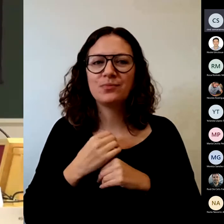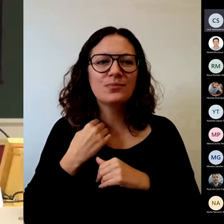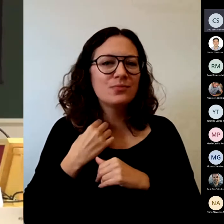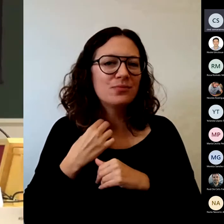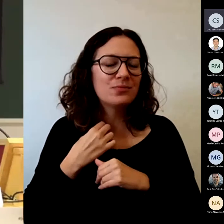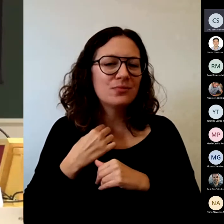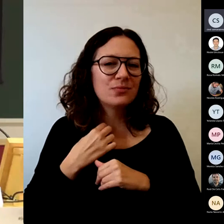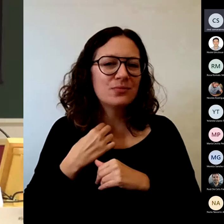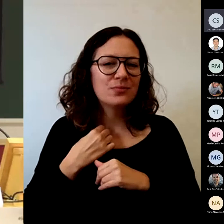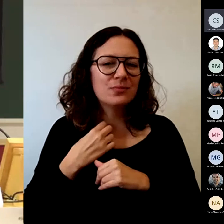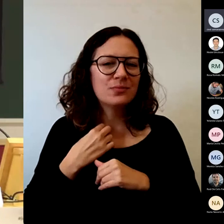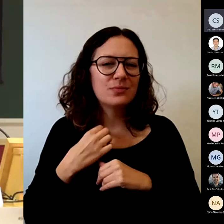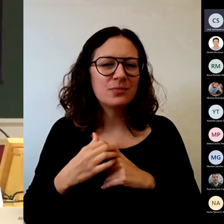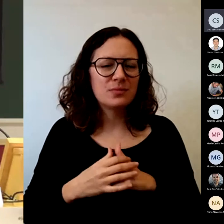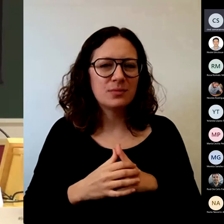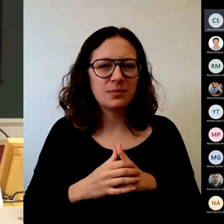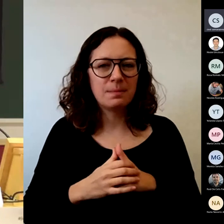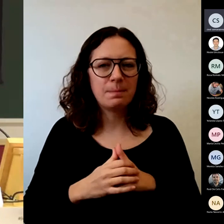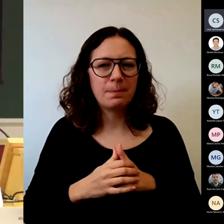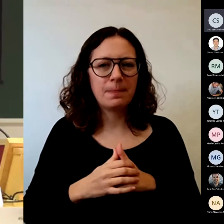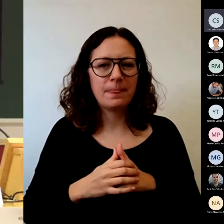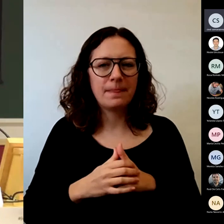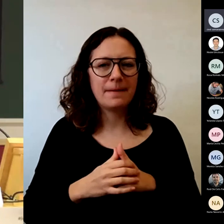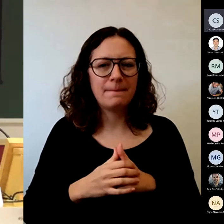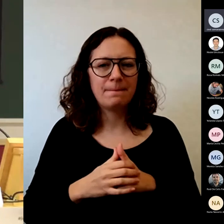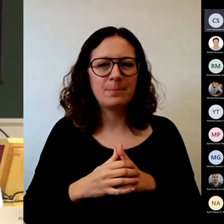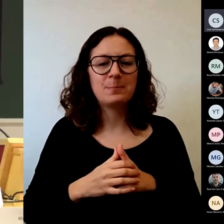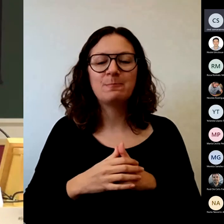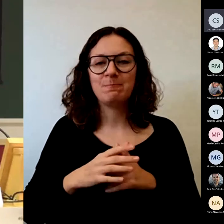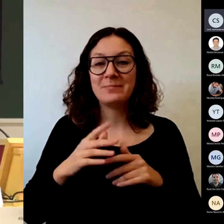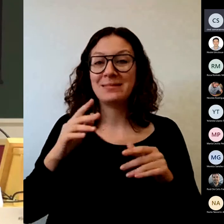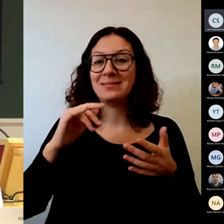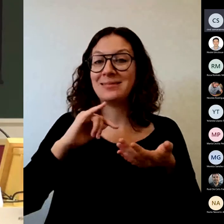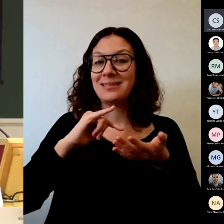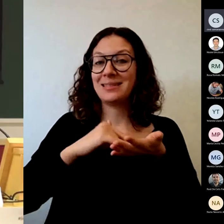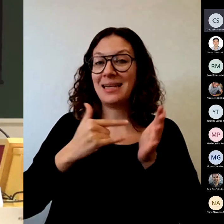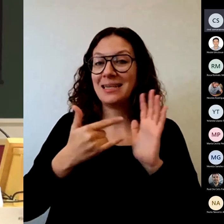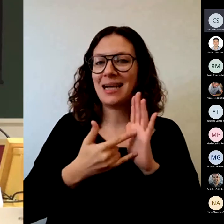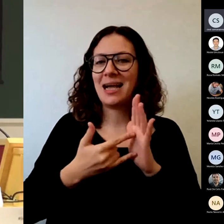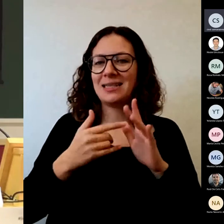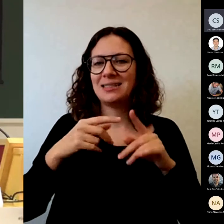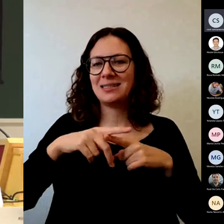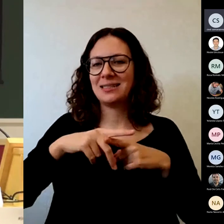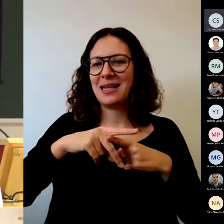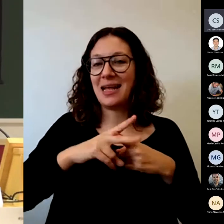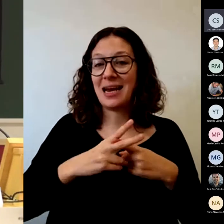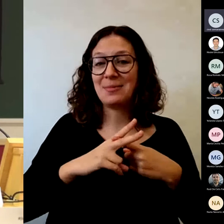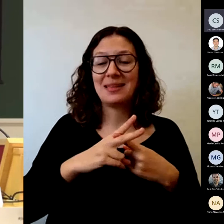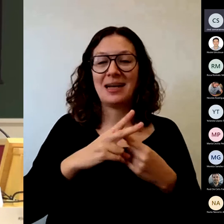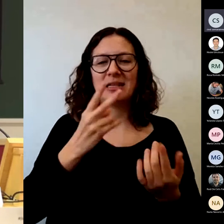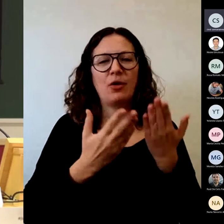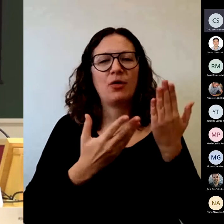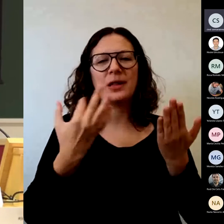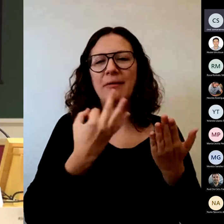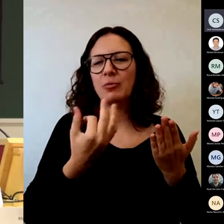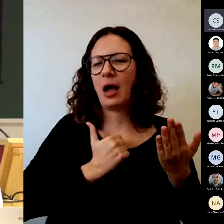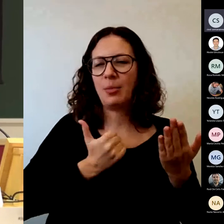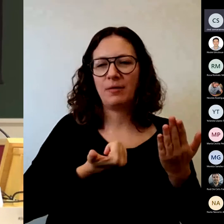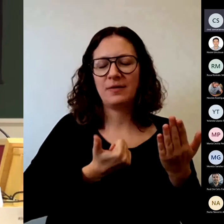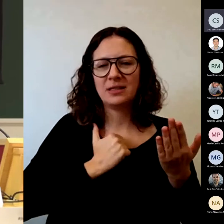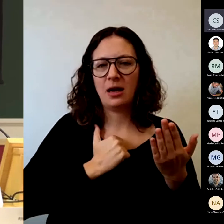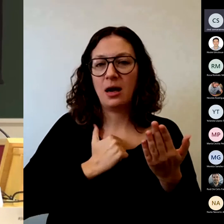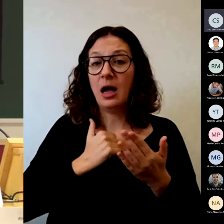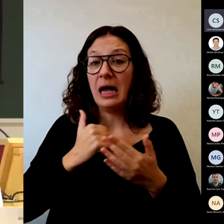todas las técnicas y herramientas que nos permite la evaluación que no solo el examen no solo las